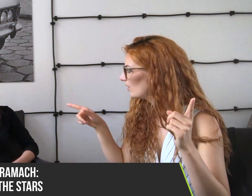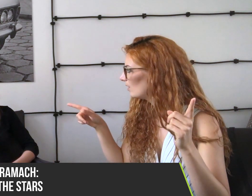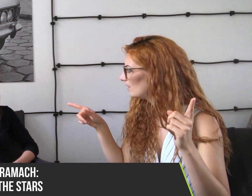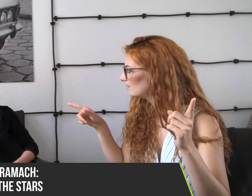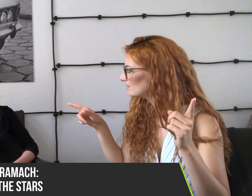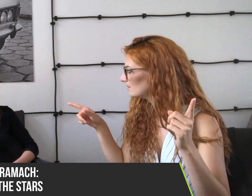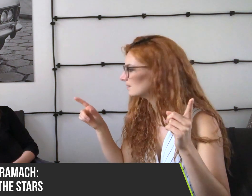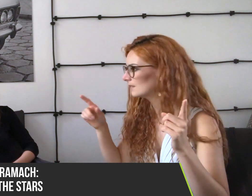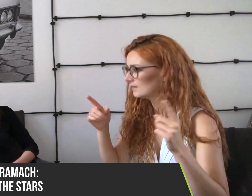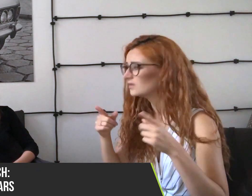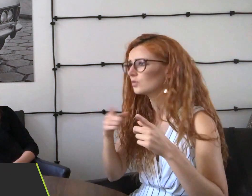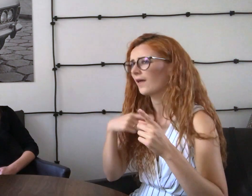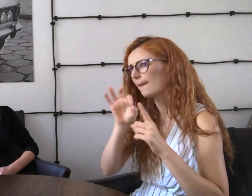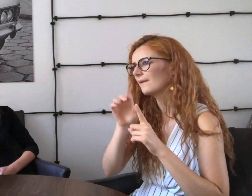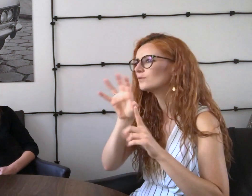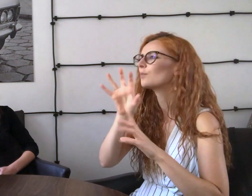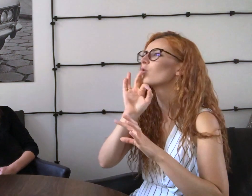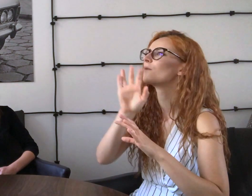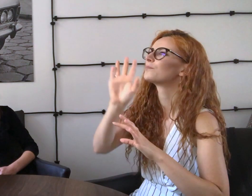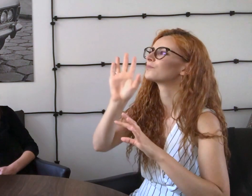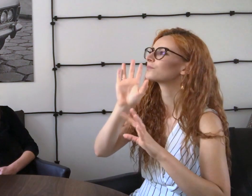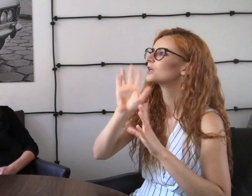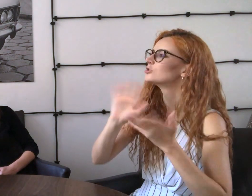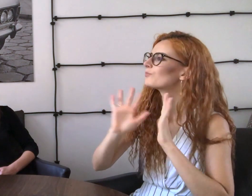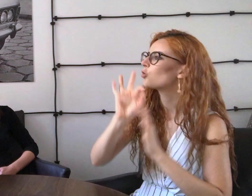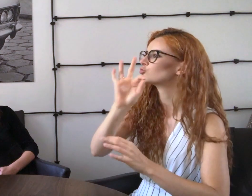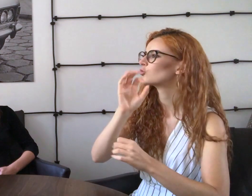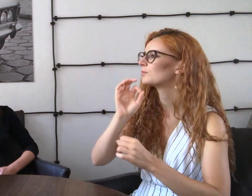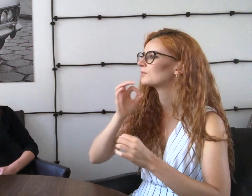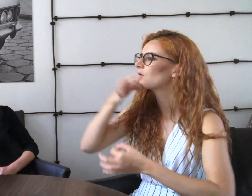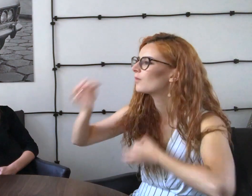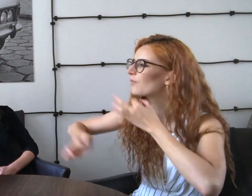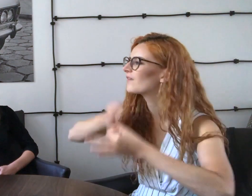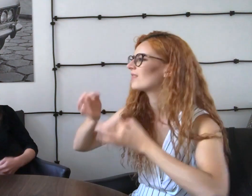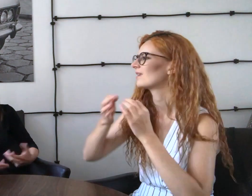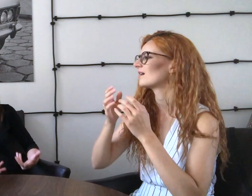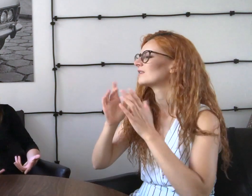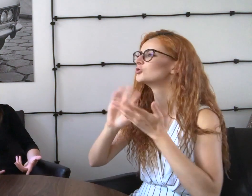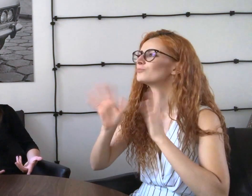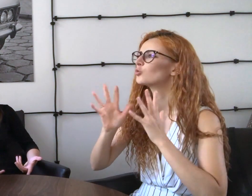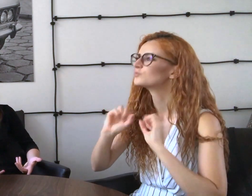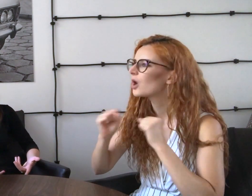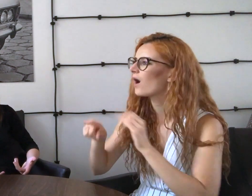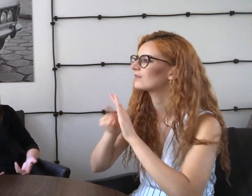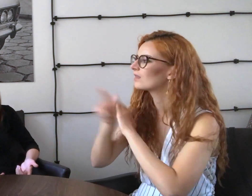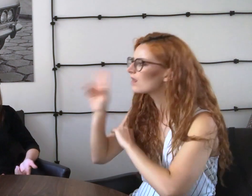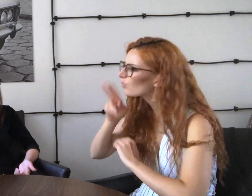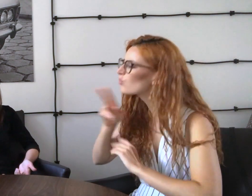Marco. To on jest takim człowiekiem, gdzie jego sposób opowiadania, sposób działania